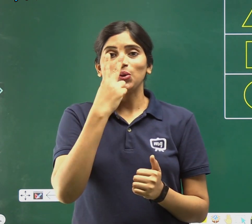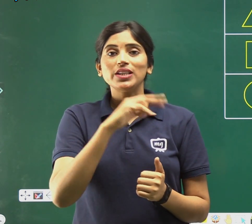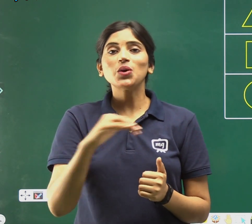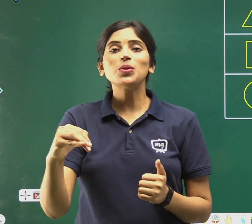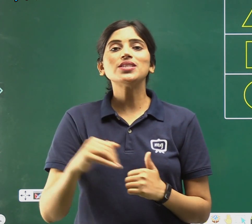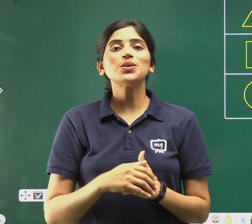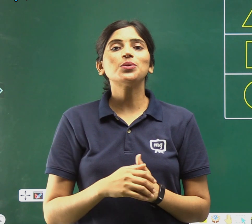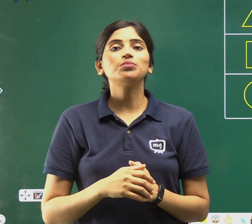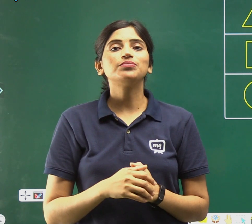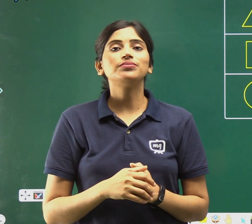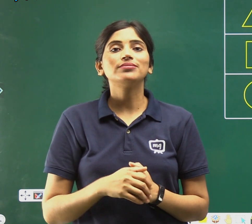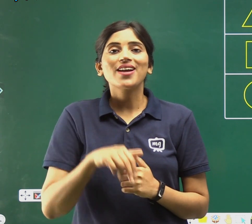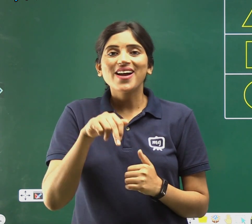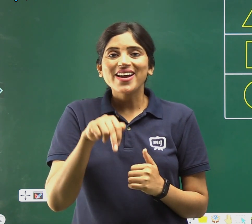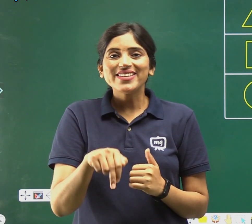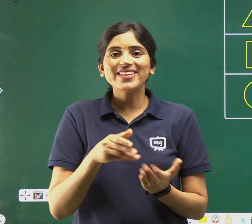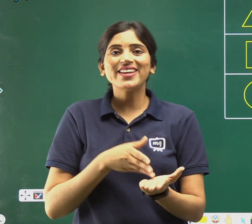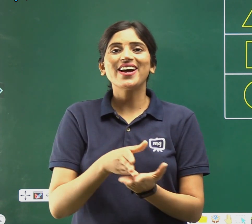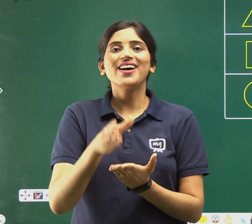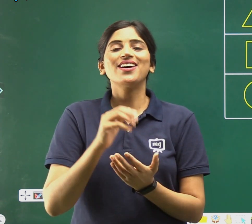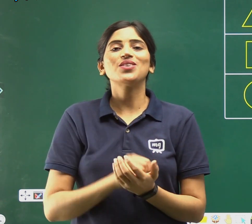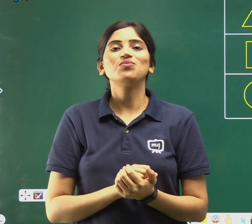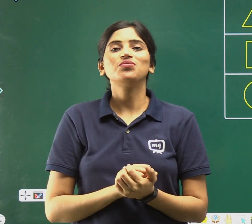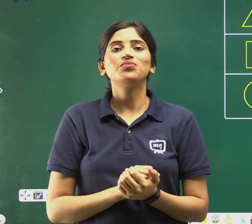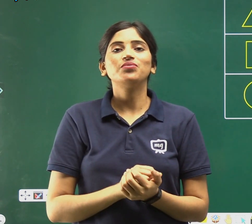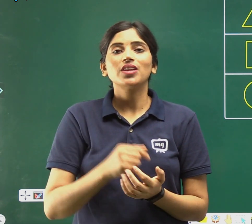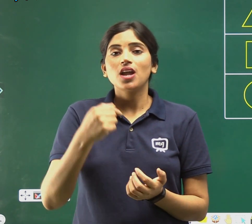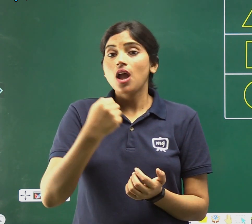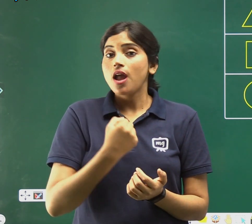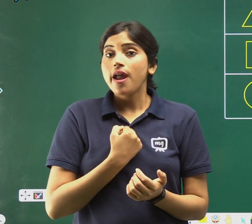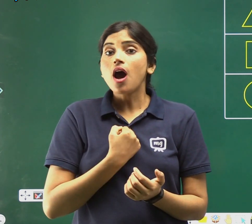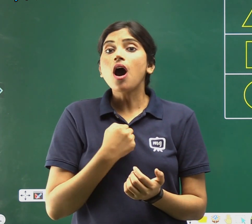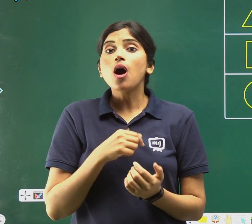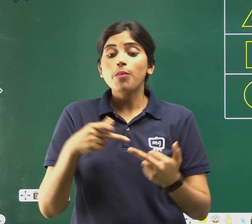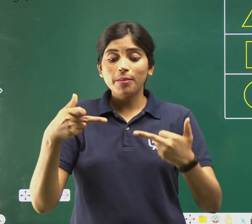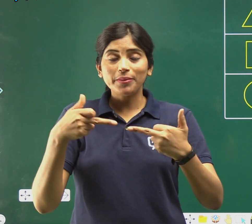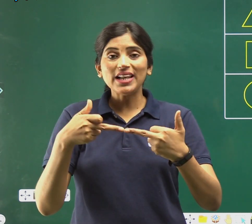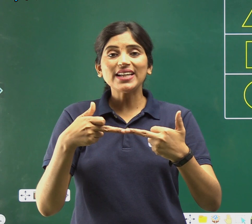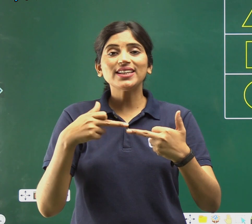बच्चों, ये रहा, अब हम मिलाएंगे,